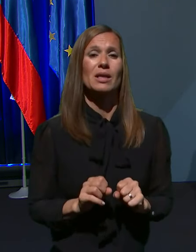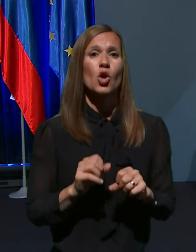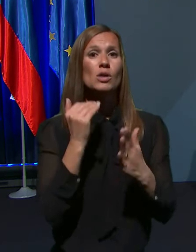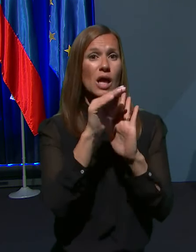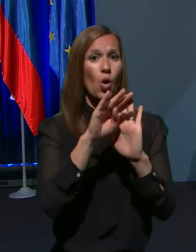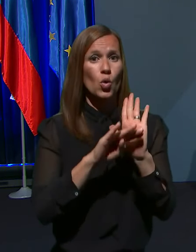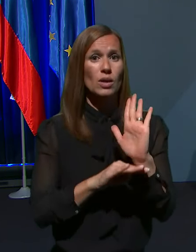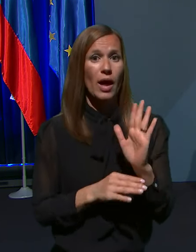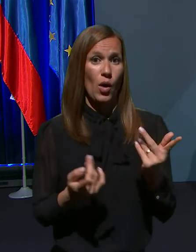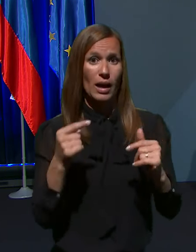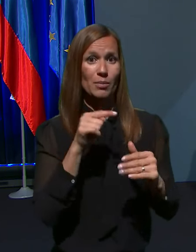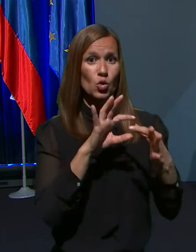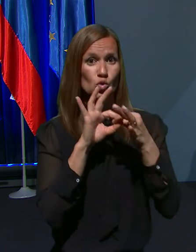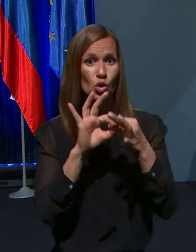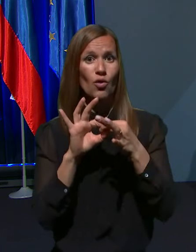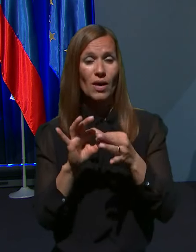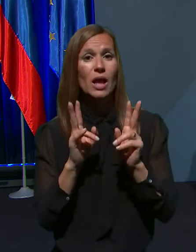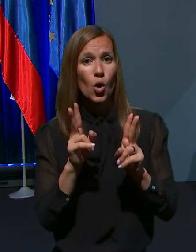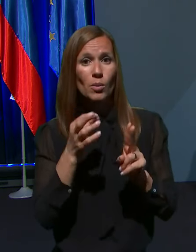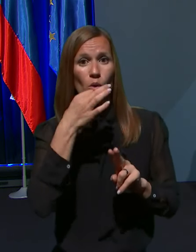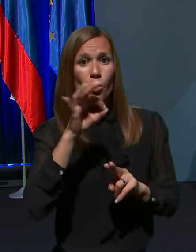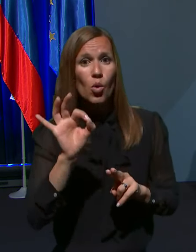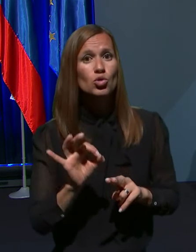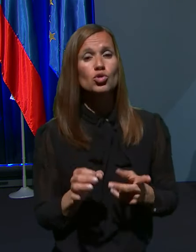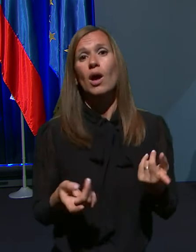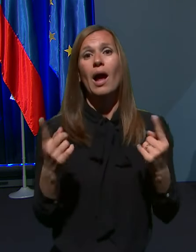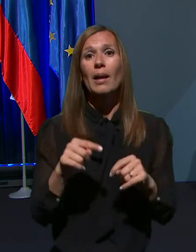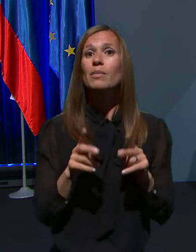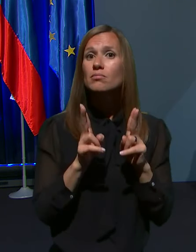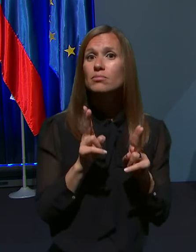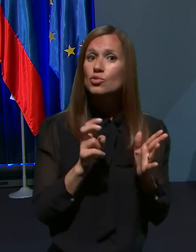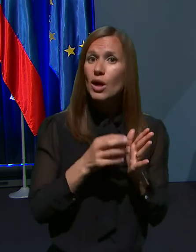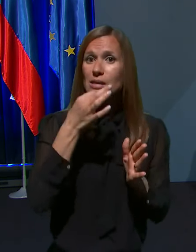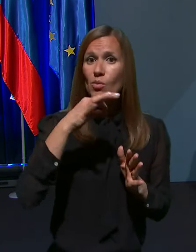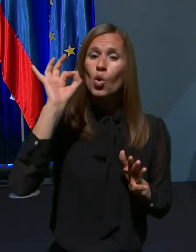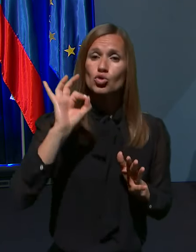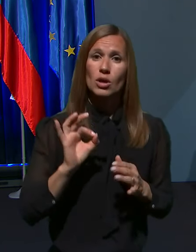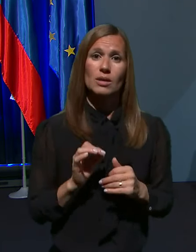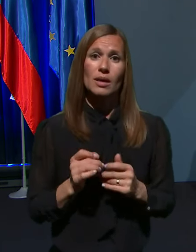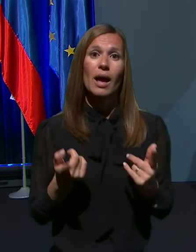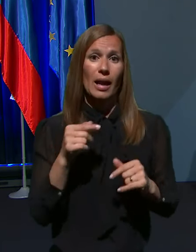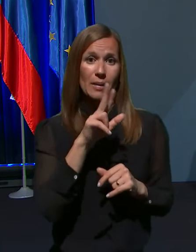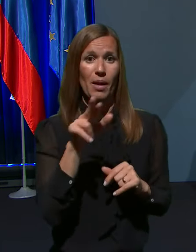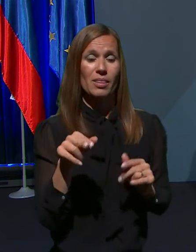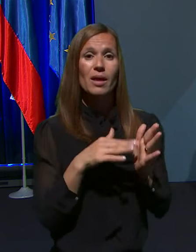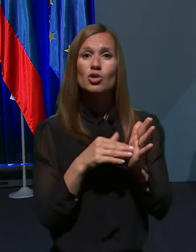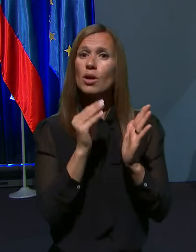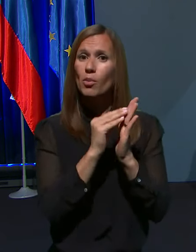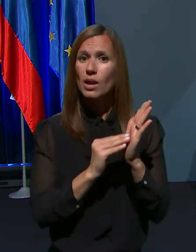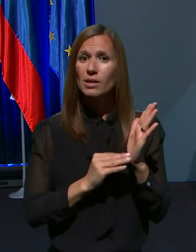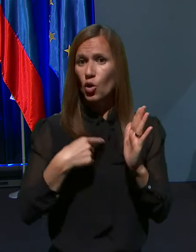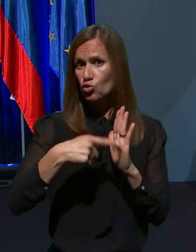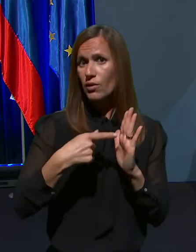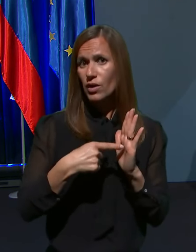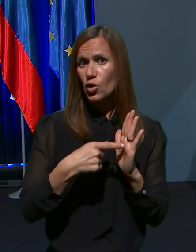to sodelovanje lahko bilo boljše oziroma bi se ga dalo izboljšati? Ter ali imate kakšne podatke o številu vnosov